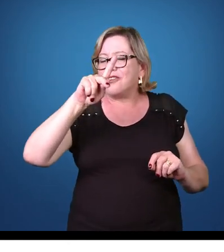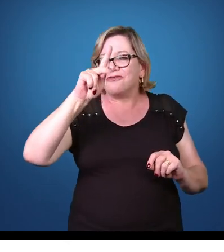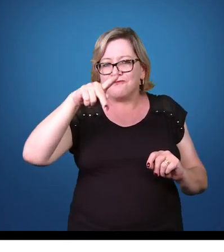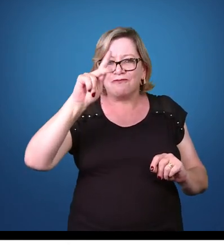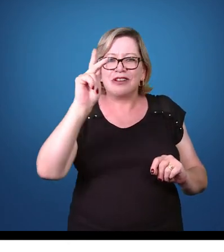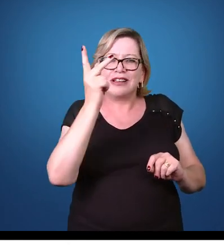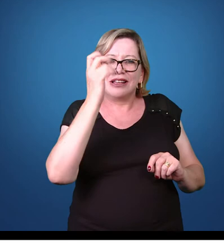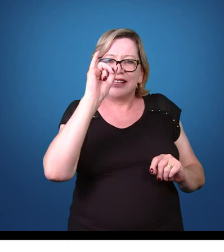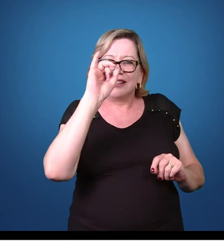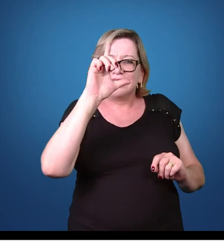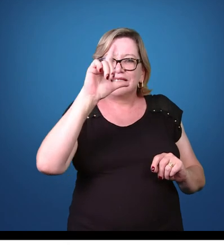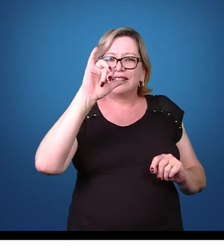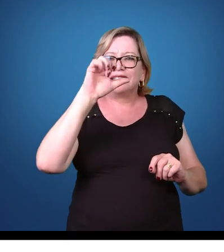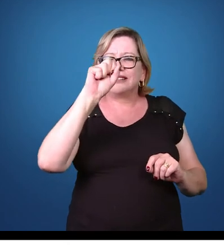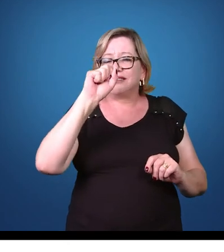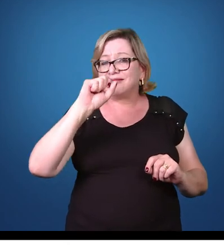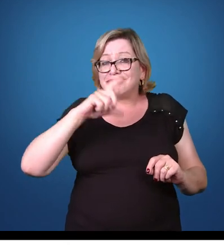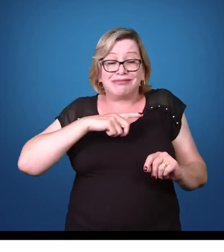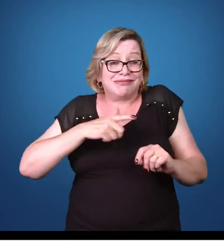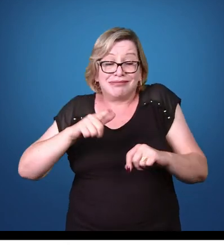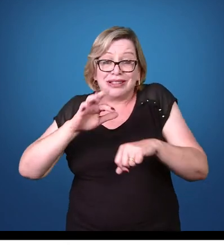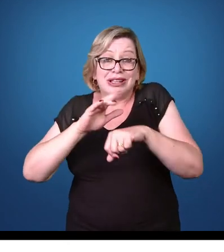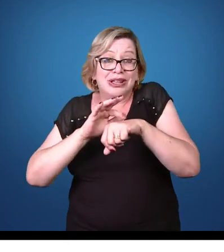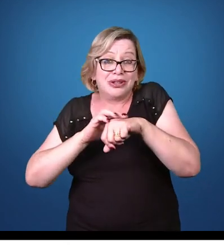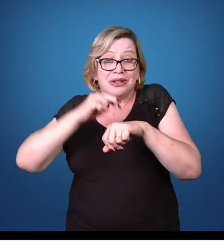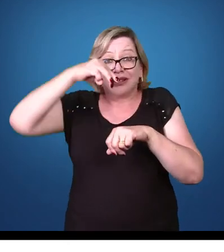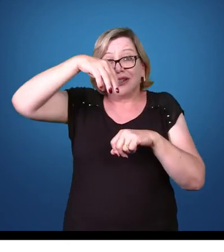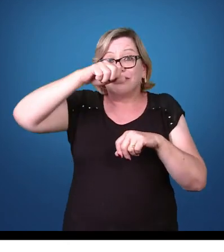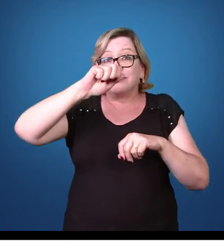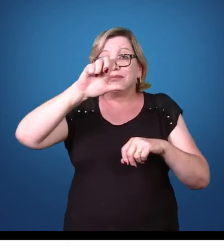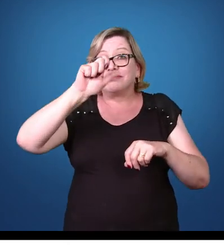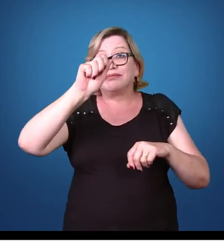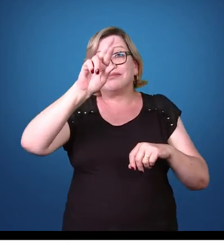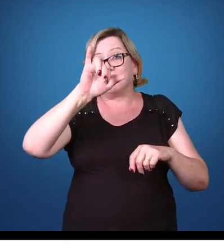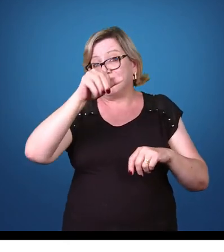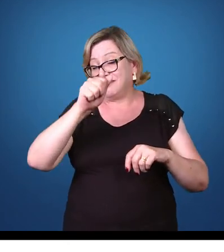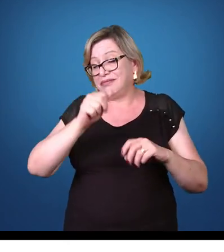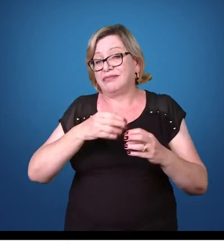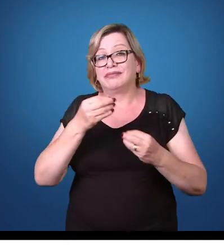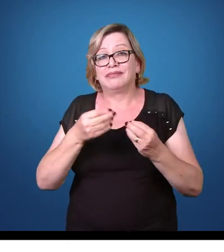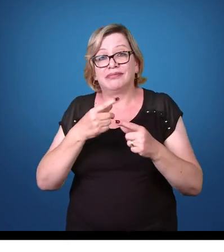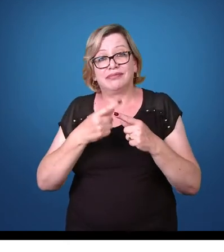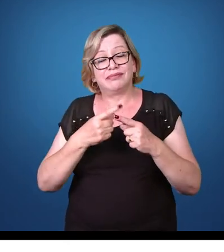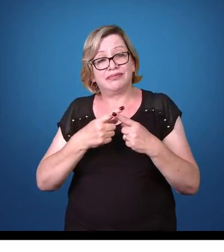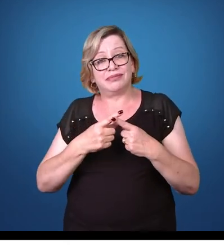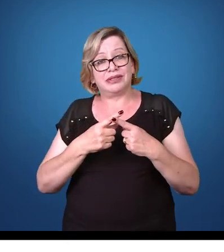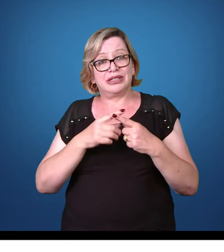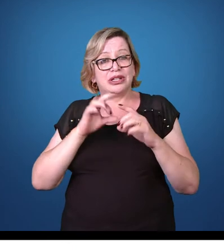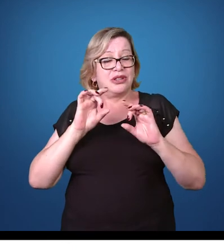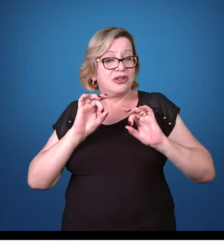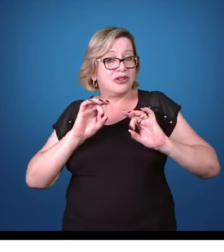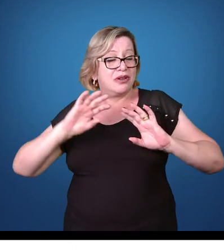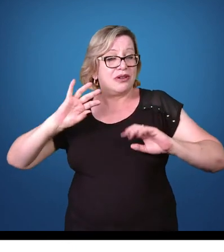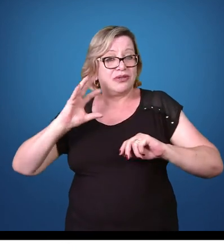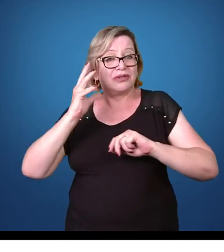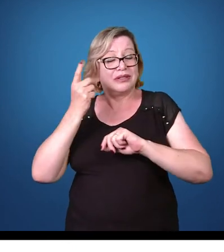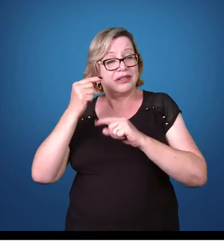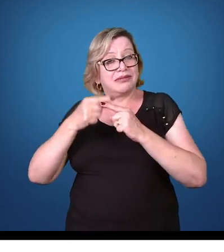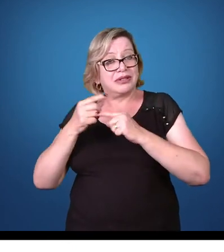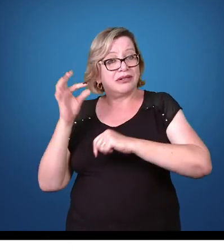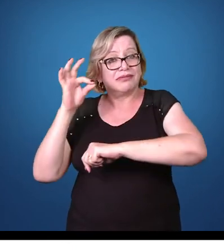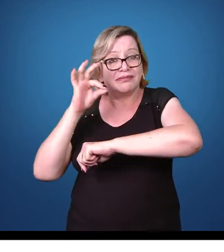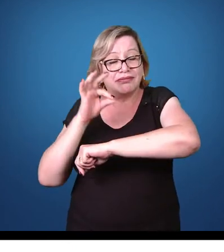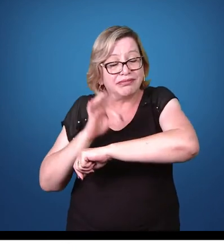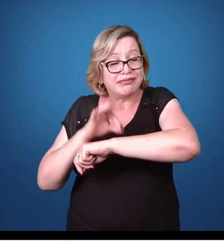não haverá contaminação por esse parasita, porque só ocorre pela picada do